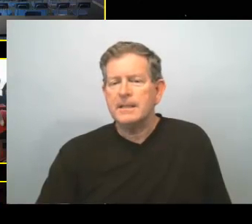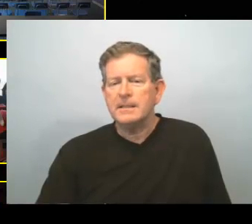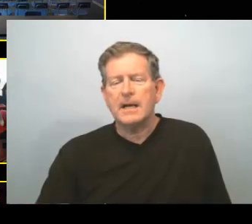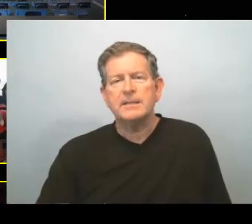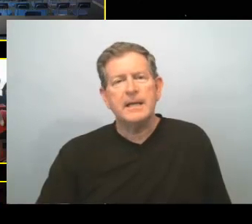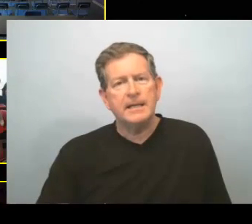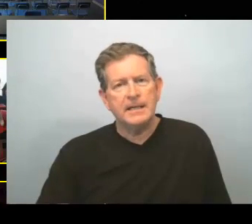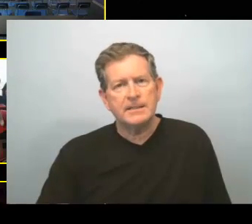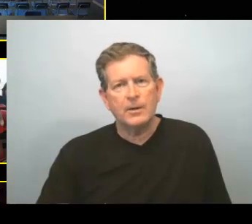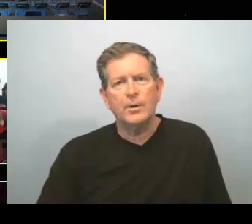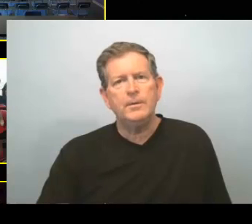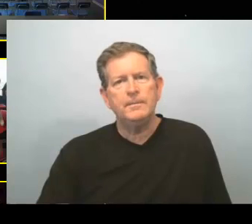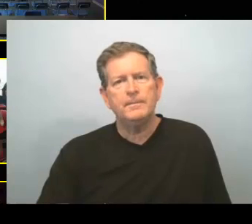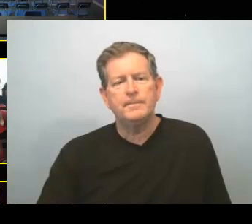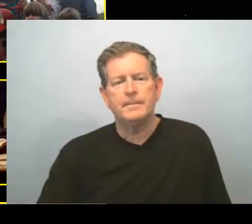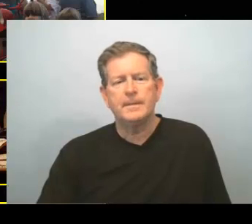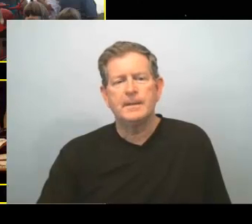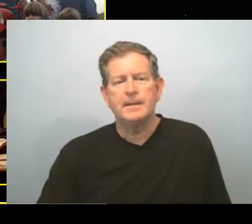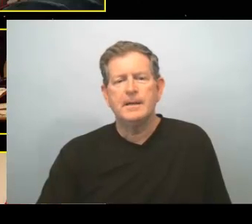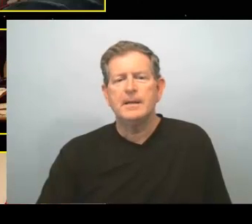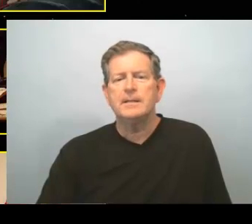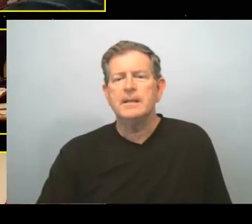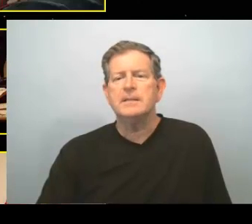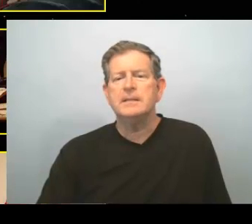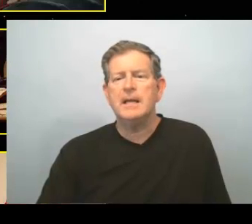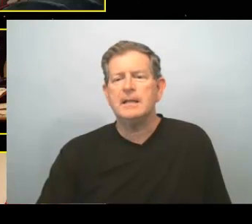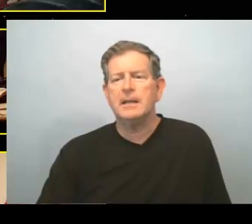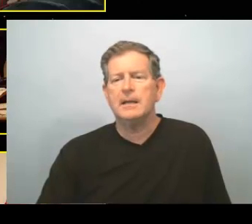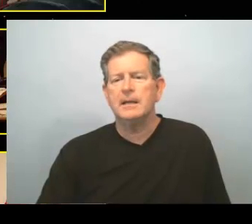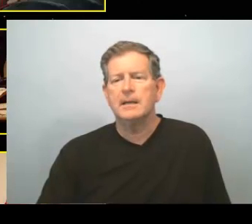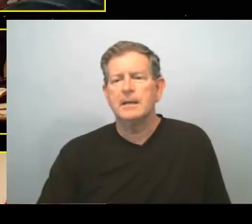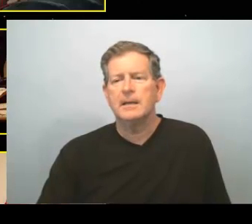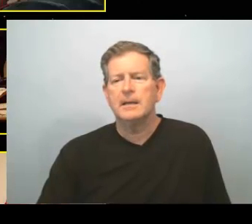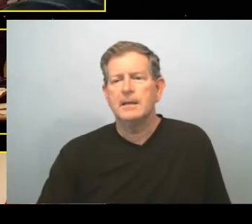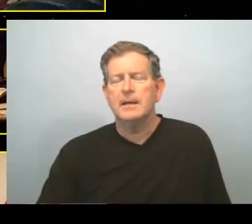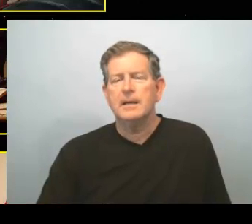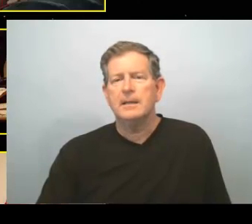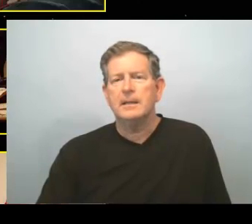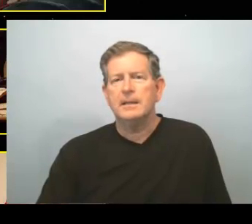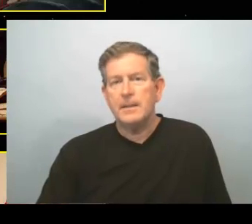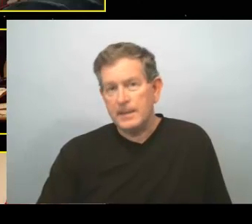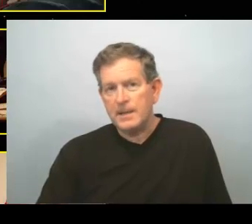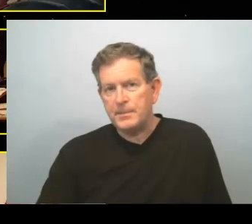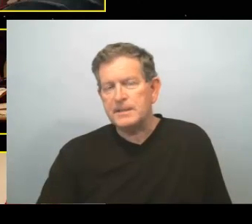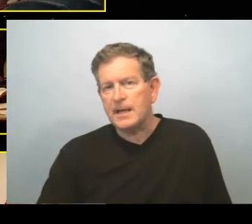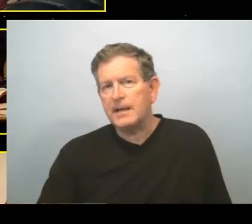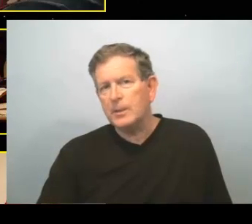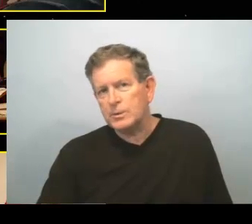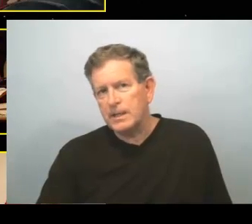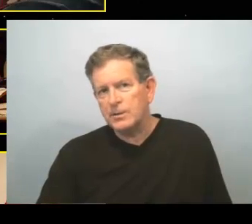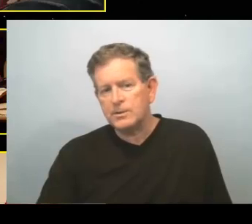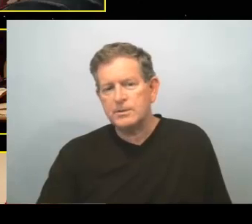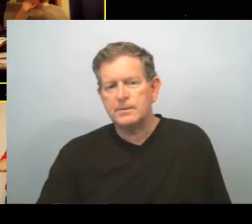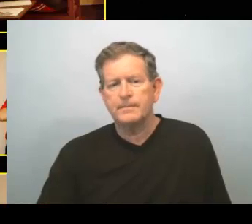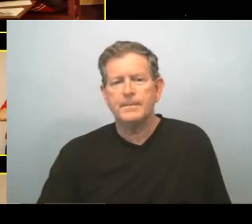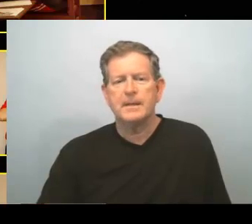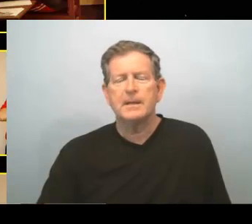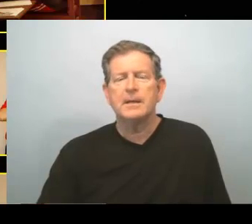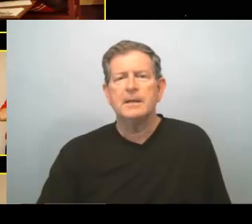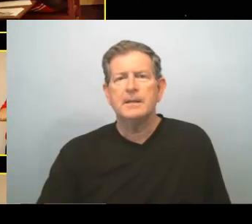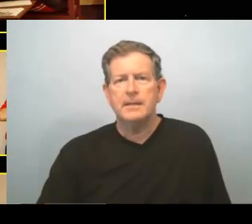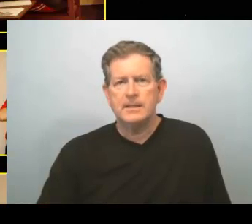van a sentarse en el salón, diecisiete, debería pensar en los niños,